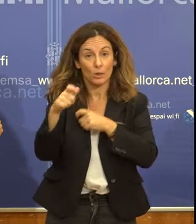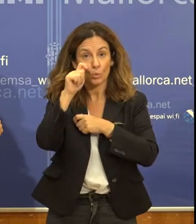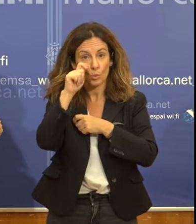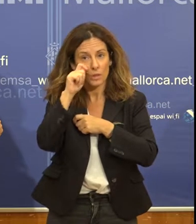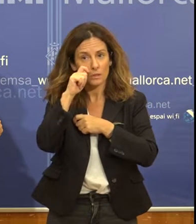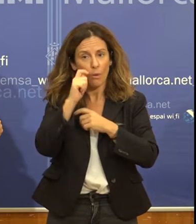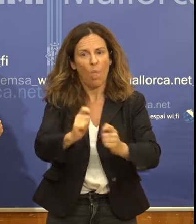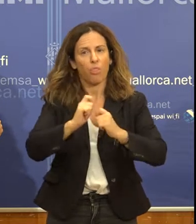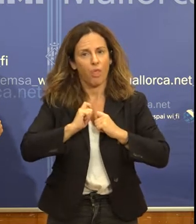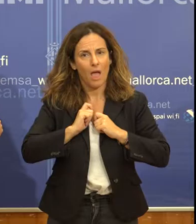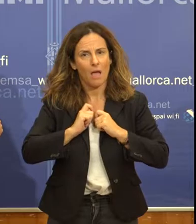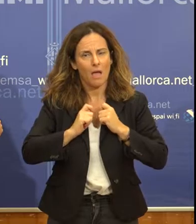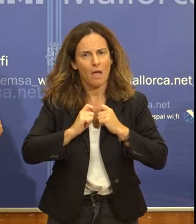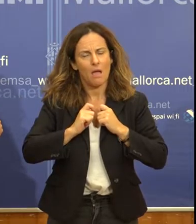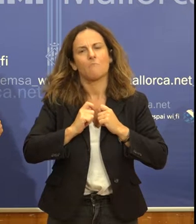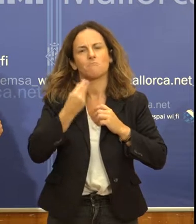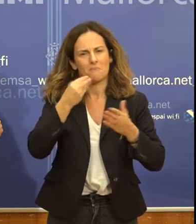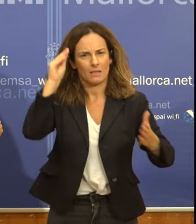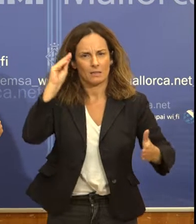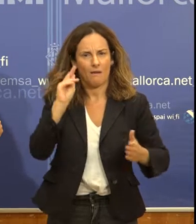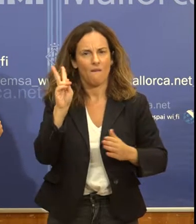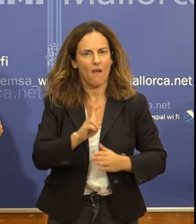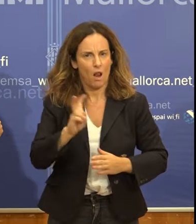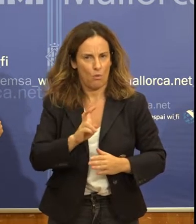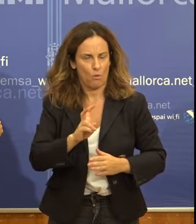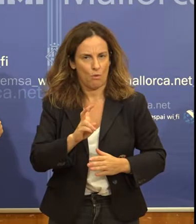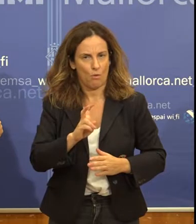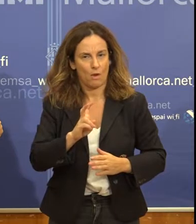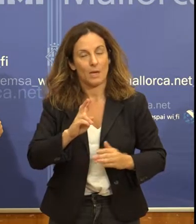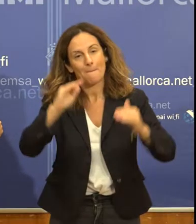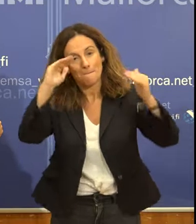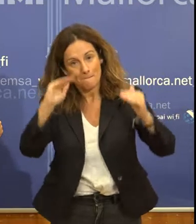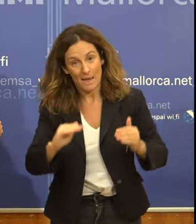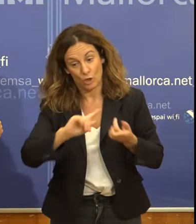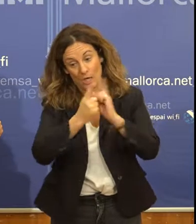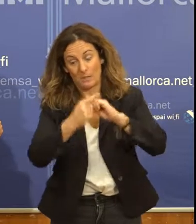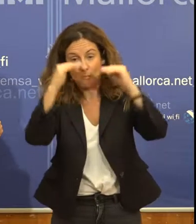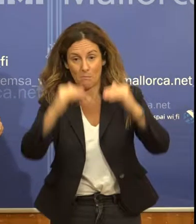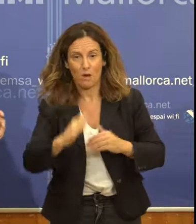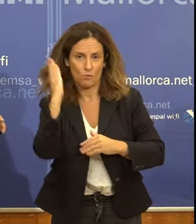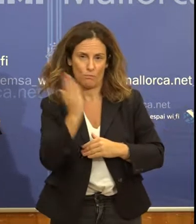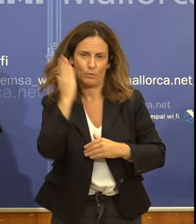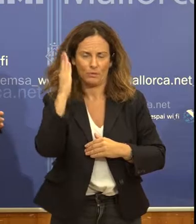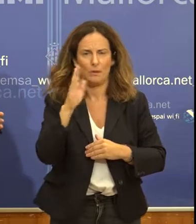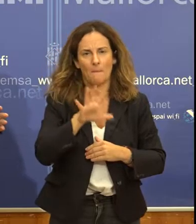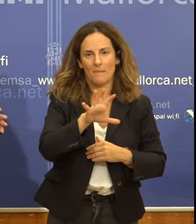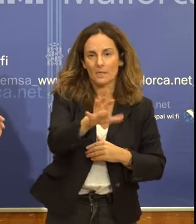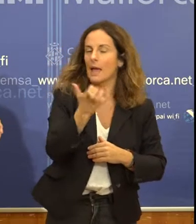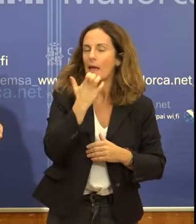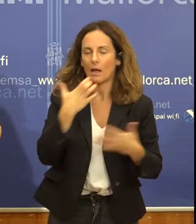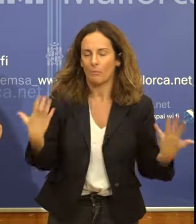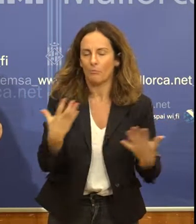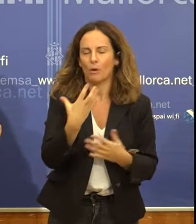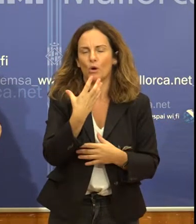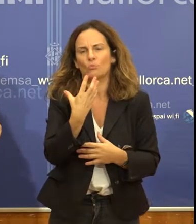que ens aportin major valor afegit i menor impacte pel conjunt del país. El turisme gastronòmic, per posar